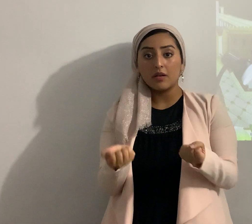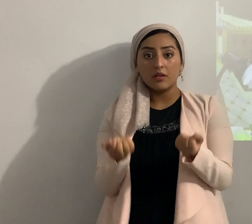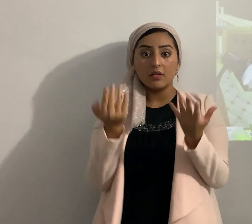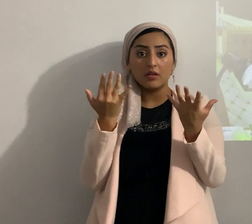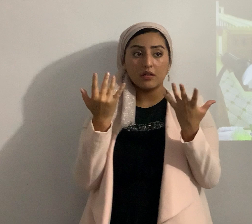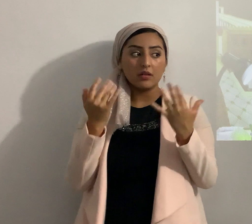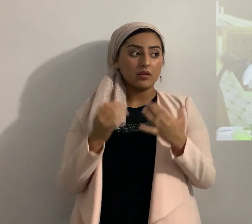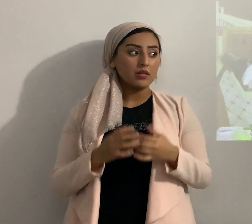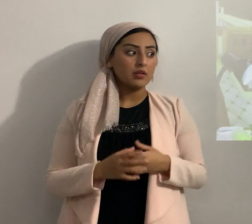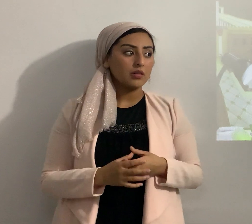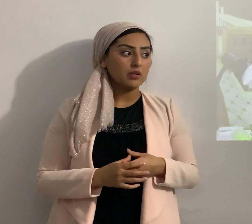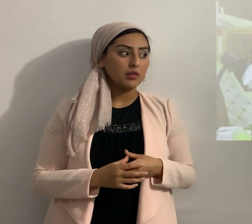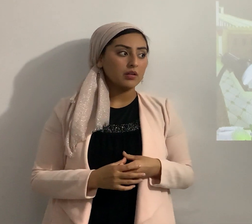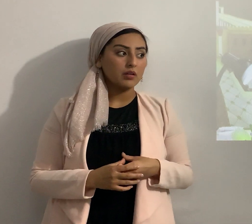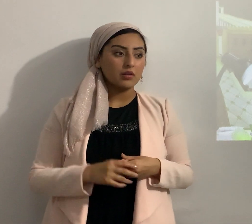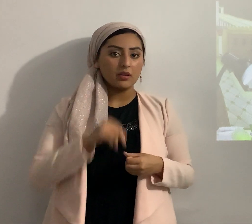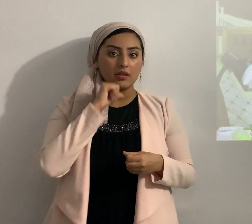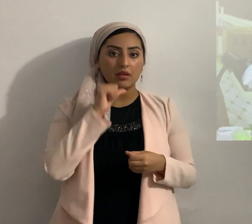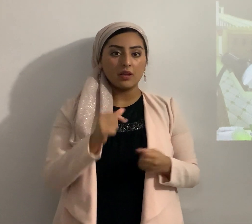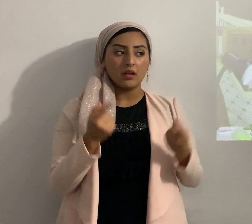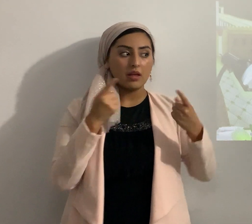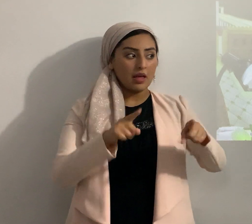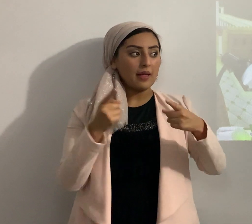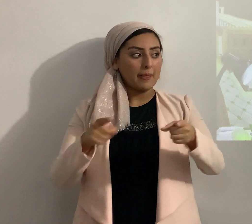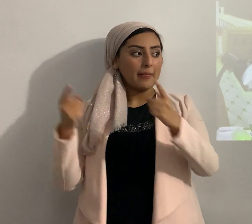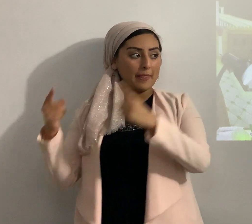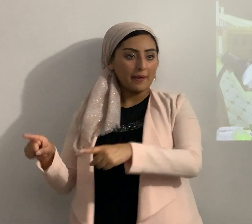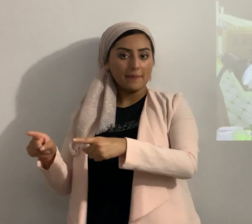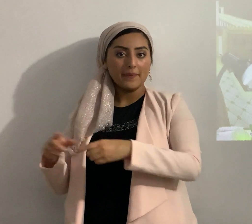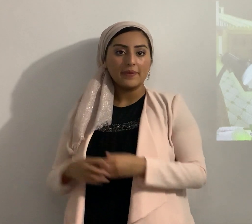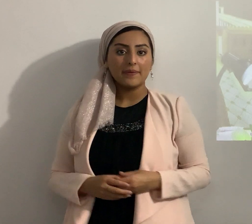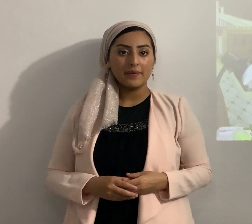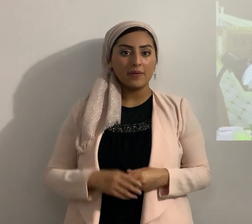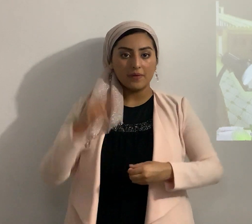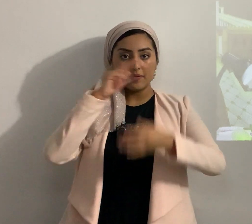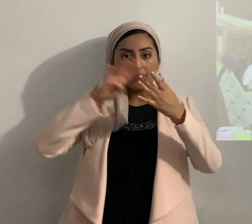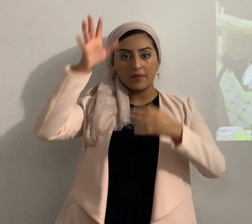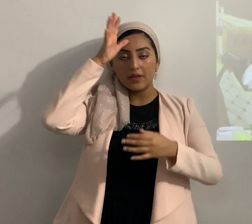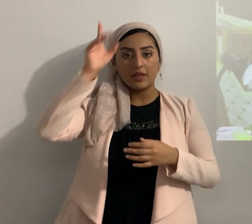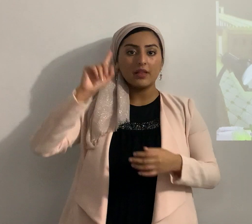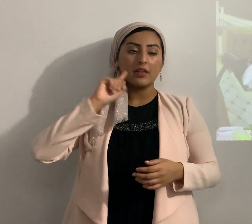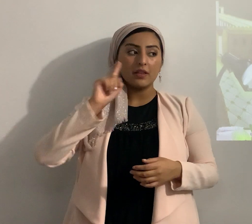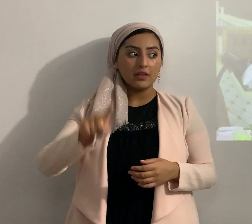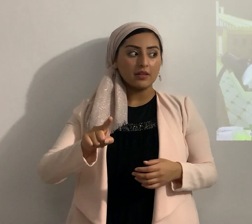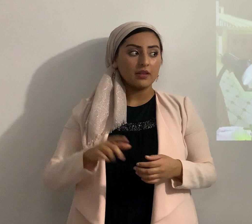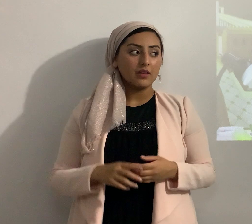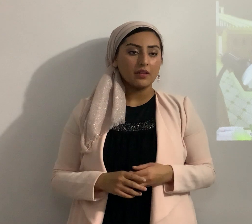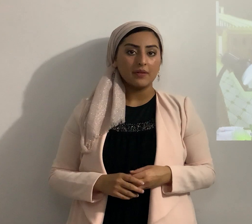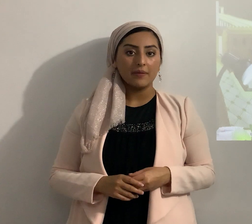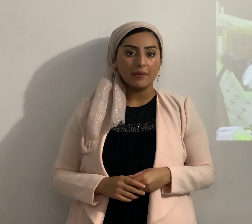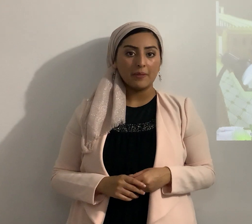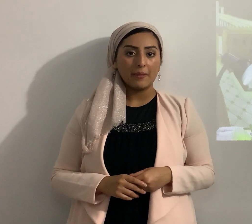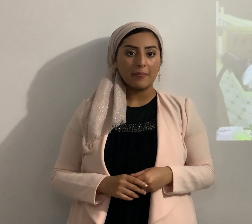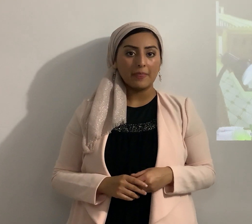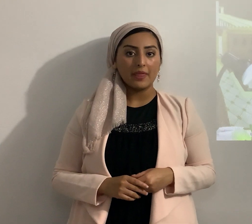pues no se hubiera cumplido la voluntad del eterno pero el eterno mandó a hacer esto y entonces era una lección para los demás